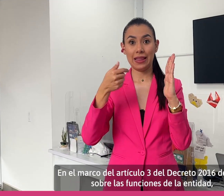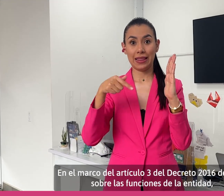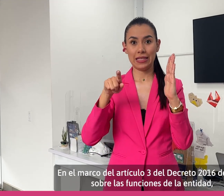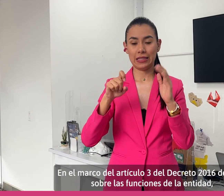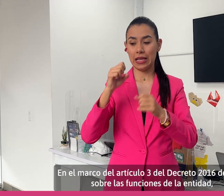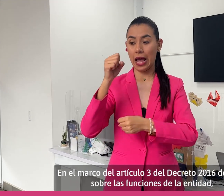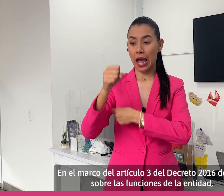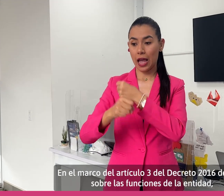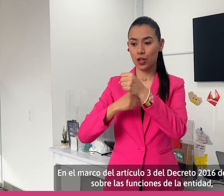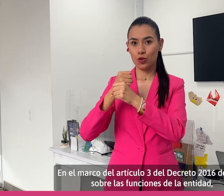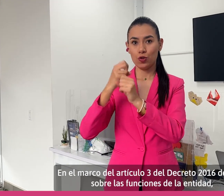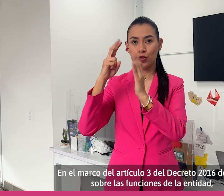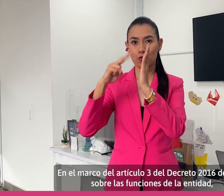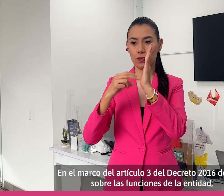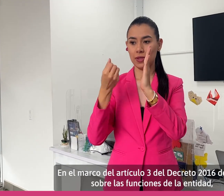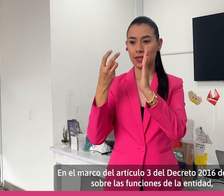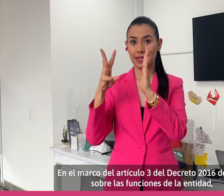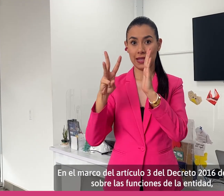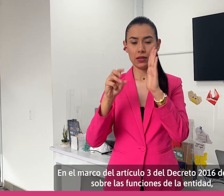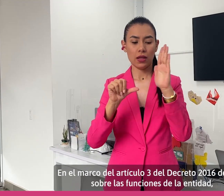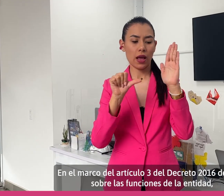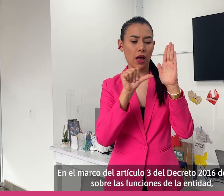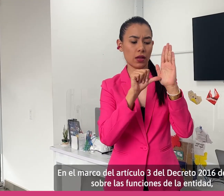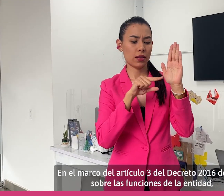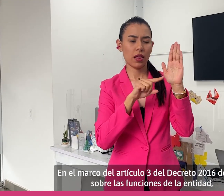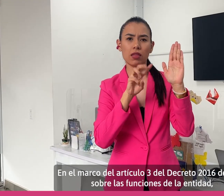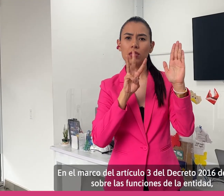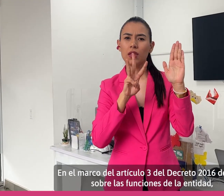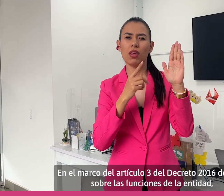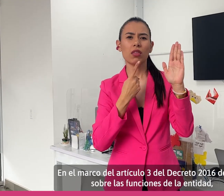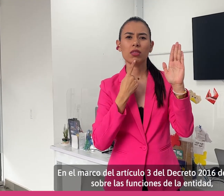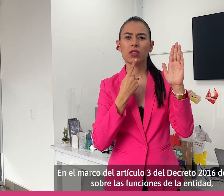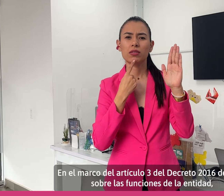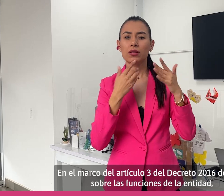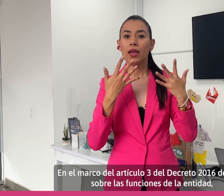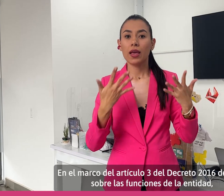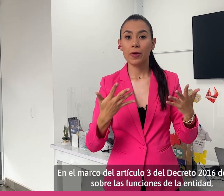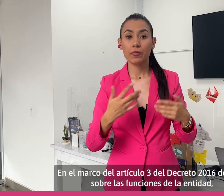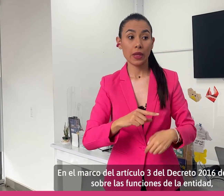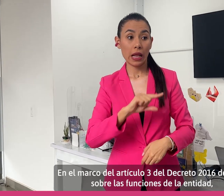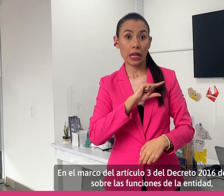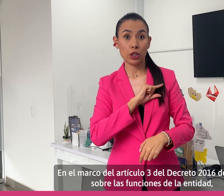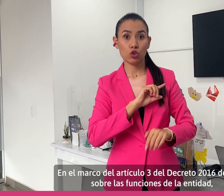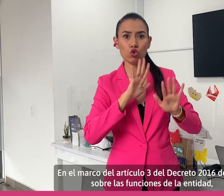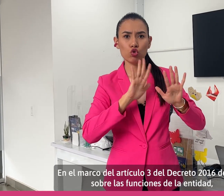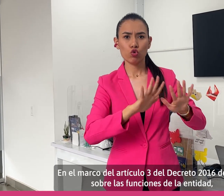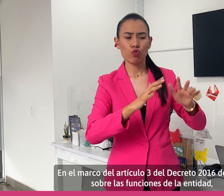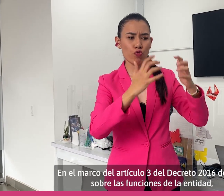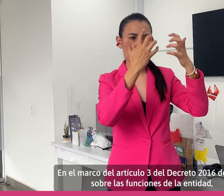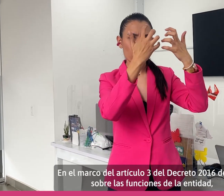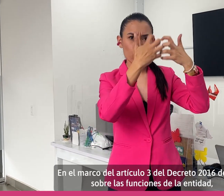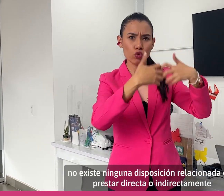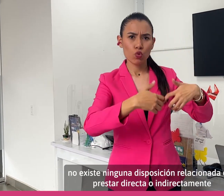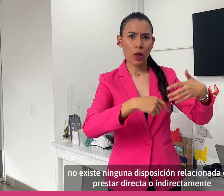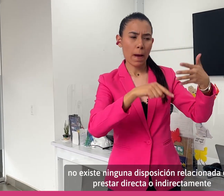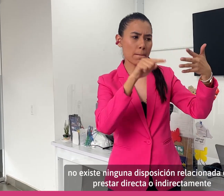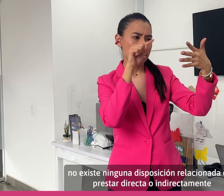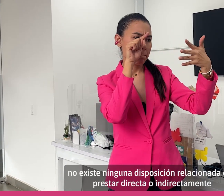el marco del artículo 3 del Decreto 2016 de 2013 sobre las funciones de la entidad, no existe ninguna